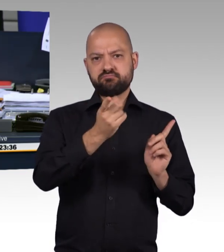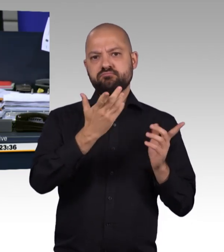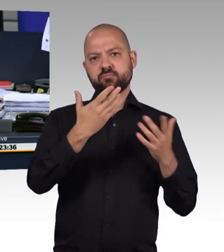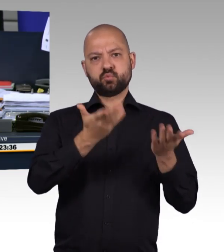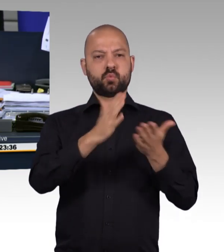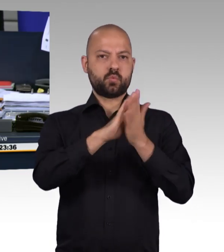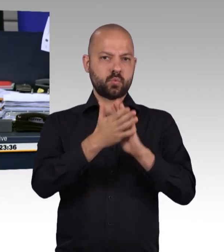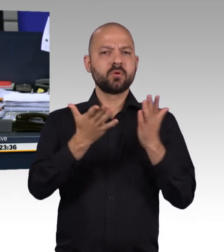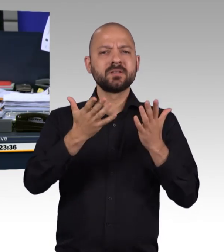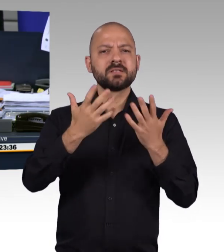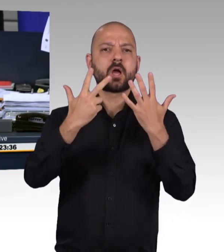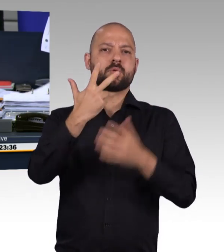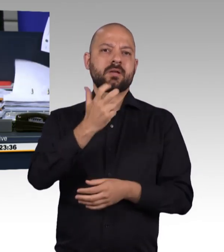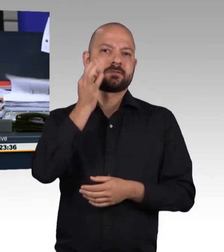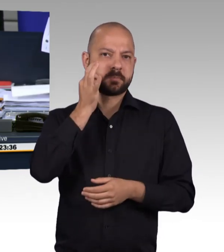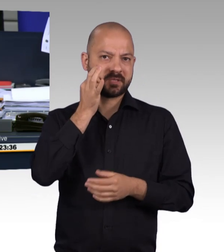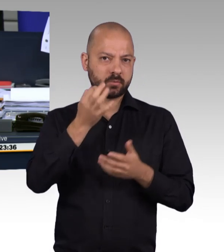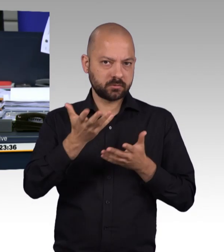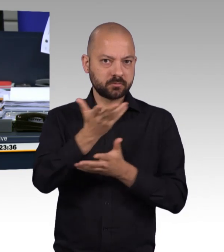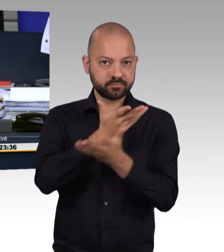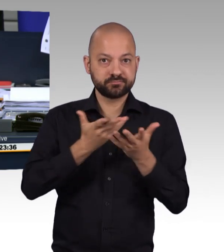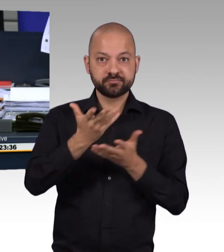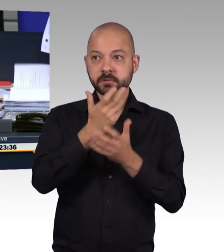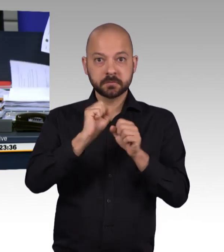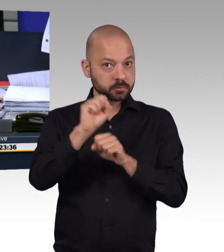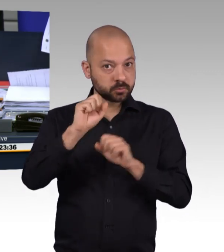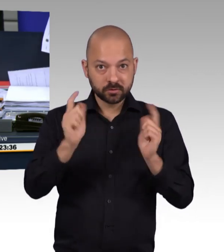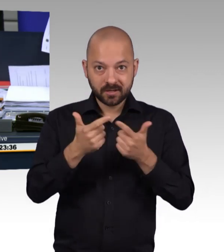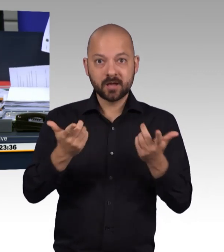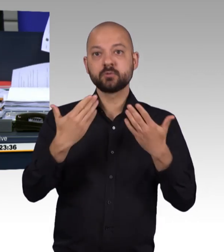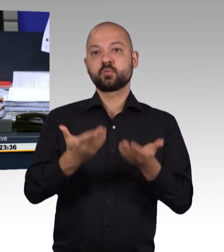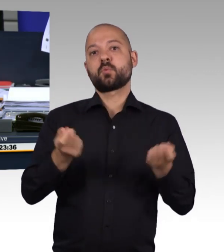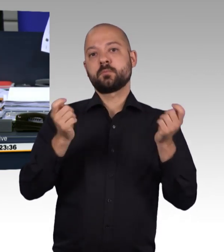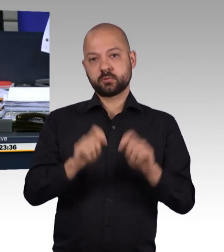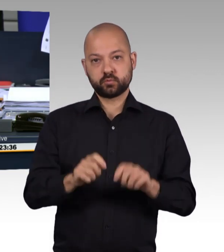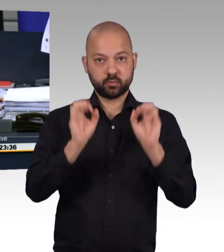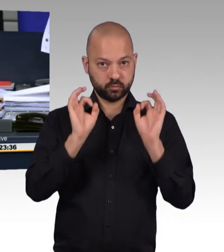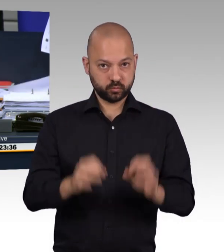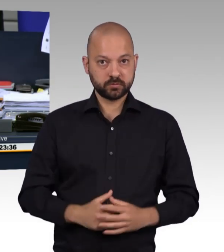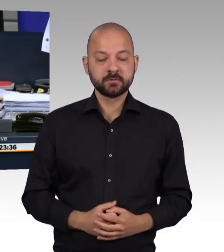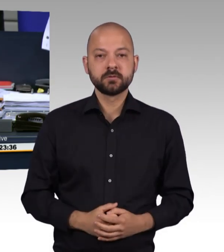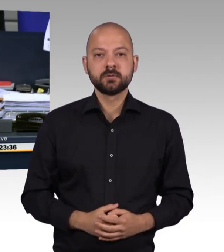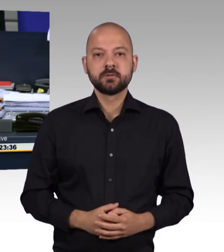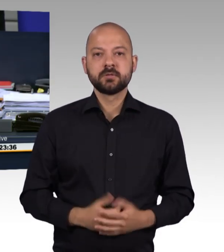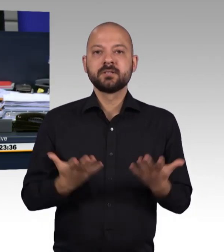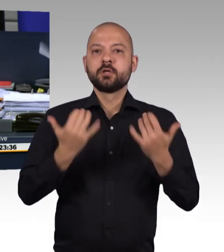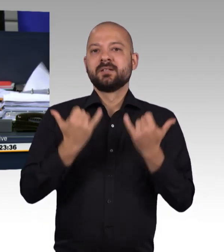vereinbart, es gibt keinen Widerspruch, dann ist das so beschlossen. Und es beginnt für die CDU, CSU-Fraktion der Kollege Wilfried